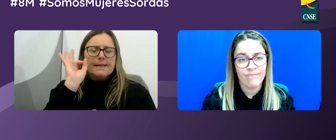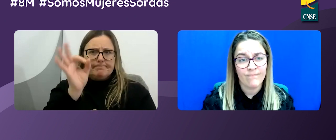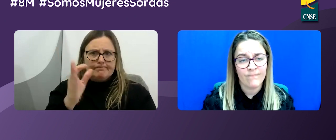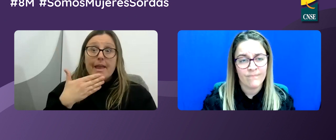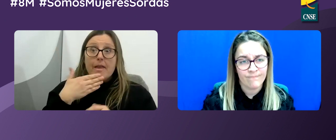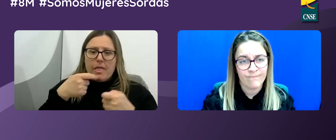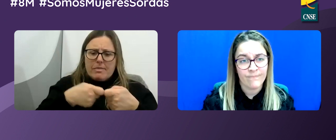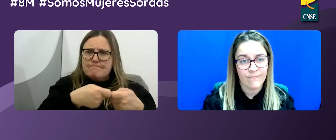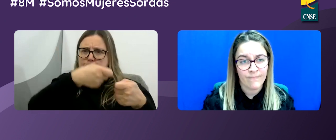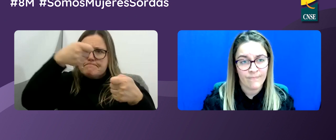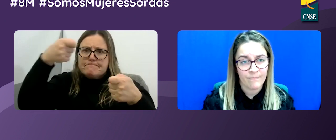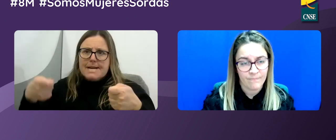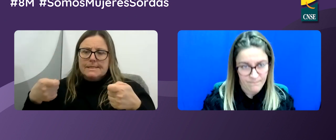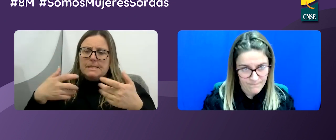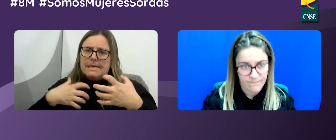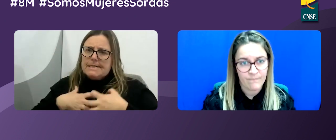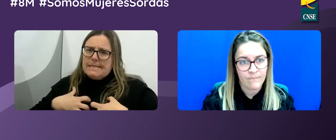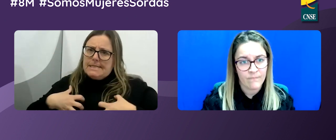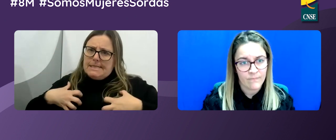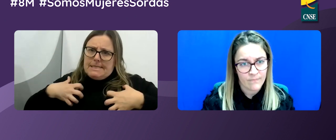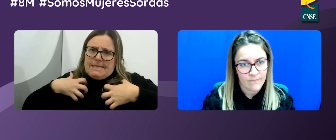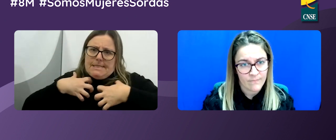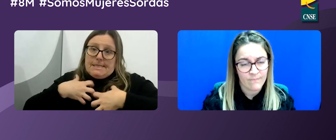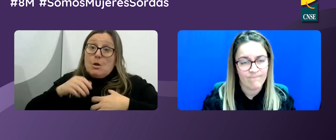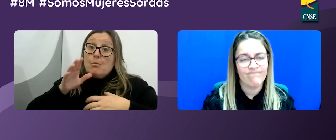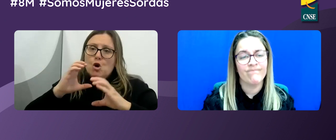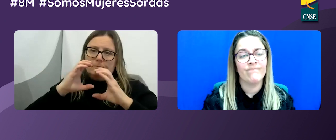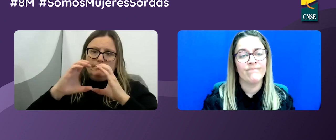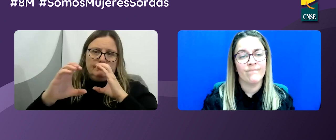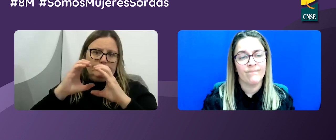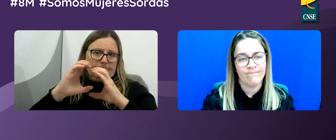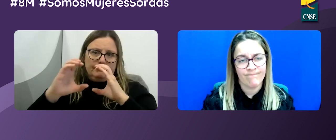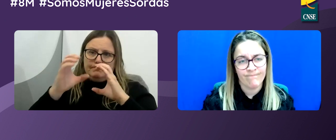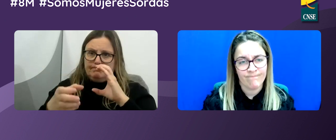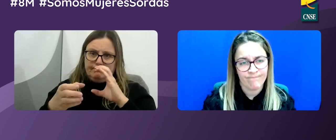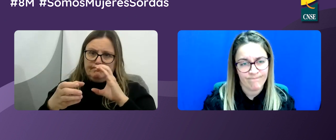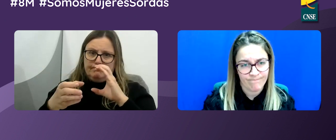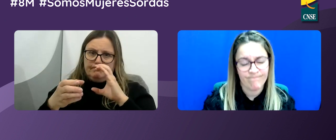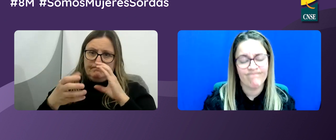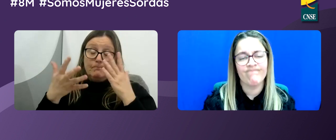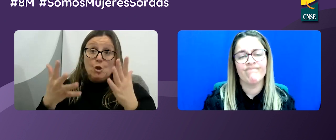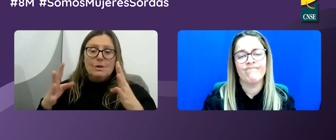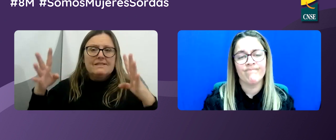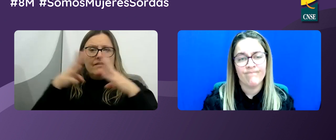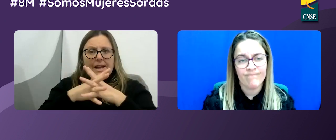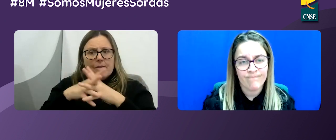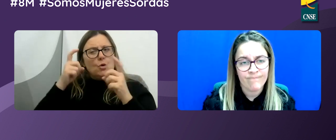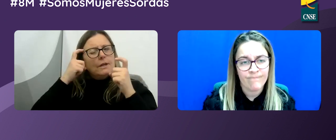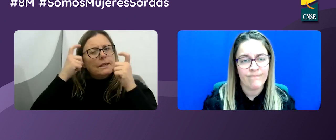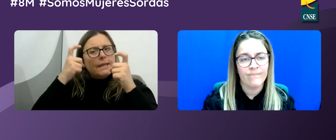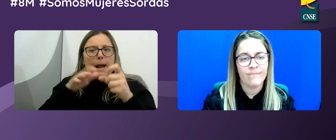Entonces, el problema es que las mujeres viven más y tienen mucha ansiedad por la falta de comunicación.